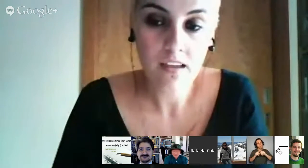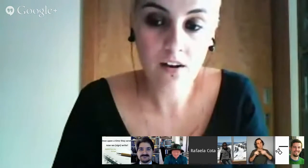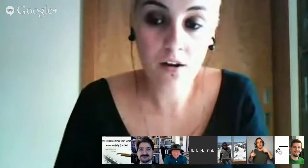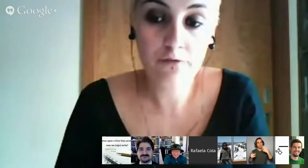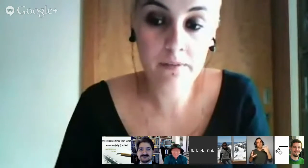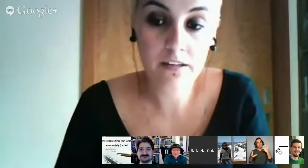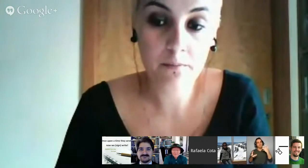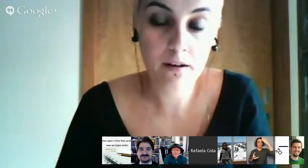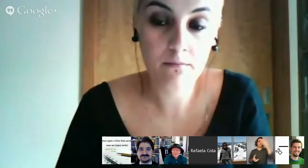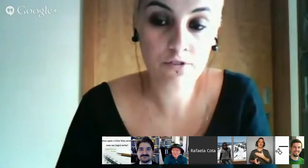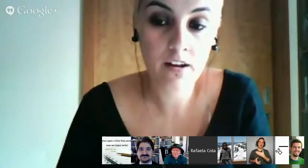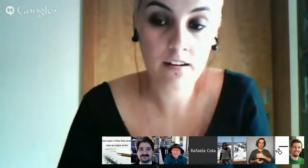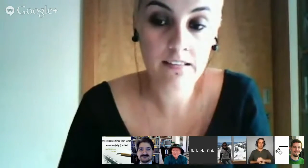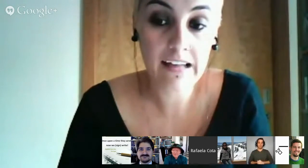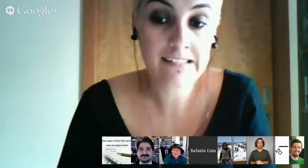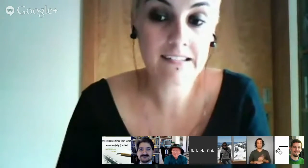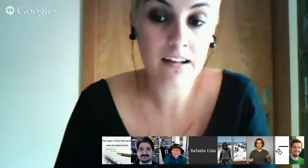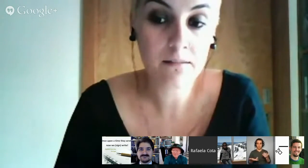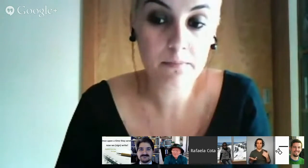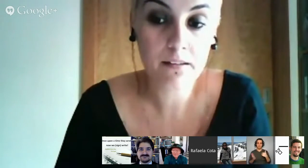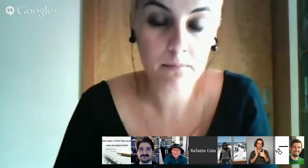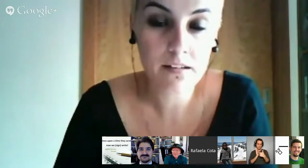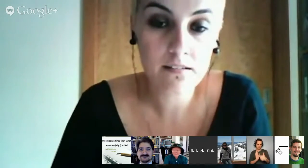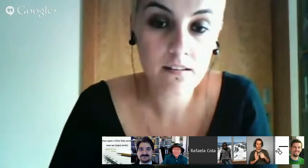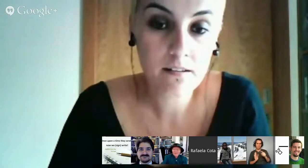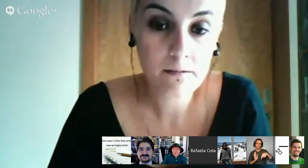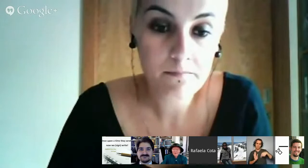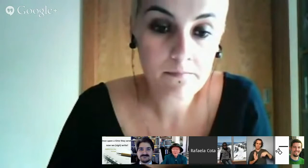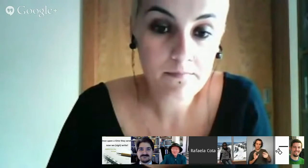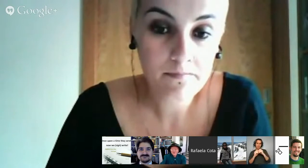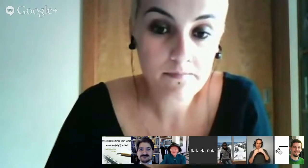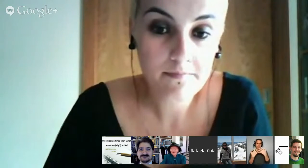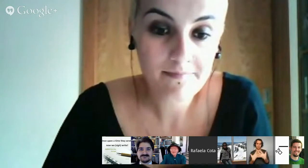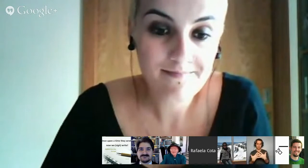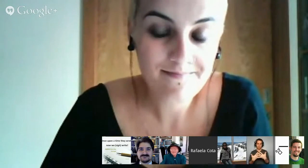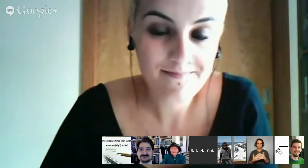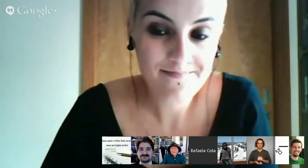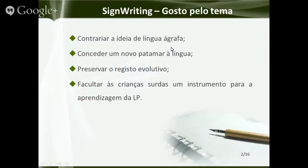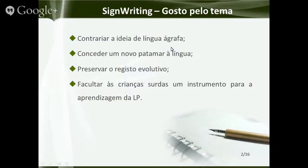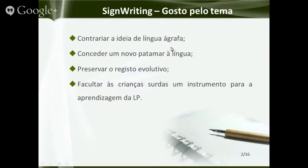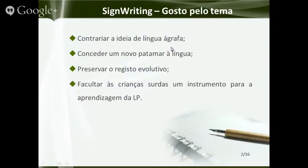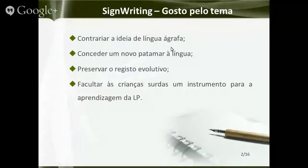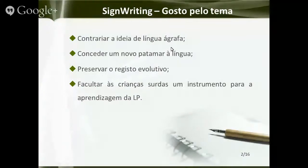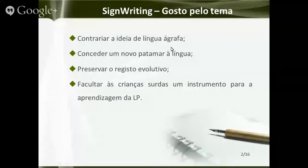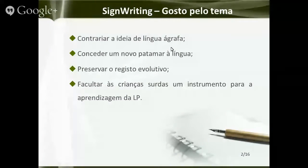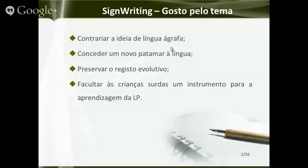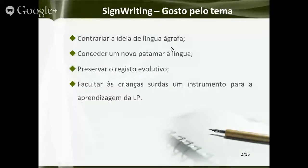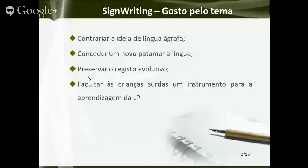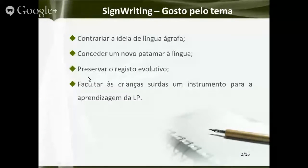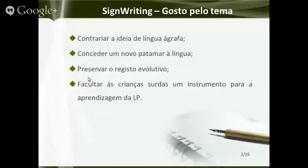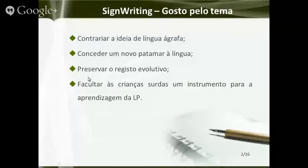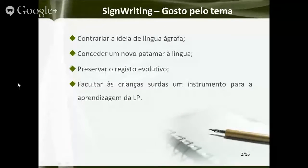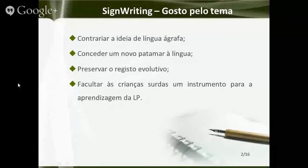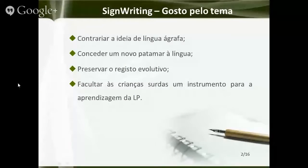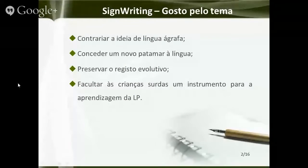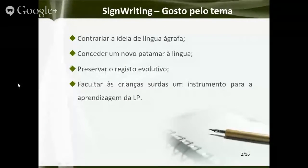Agora, pedir para mostrar a próxima slide, por favor. Ok. Então, agora estou clicando na slide. Aqui está.